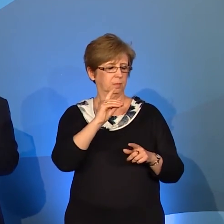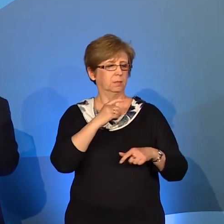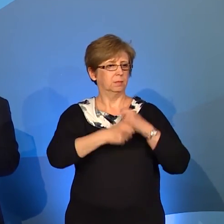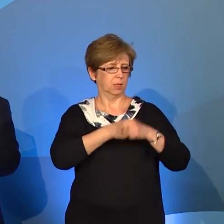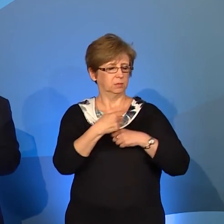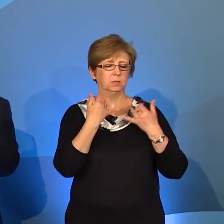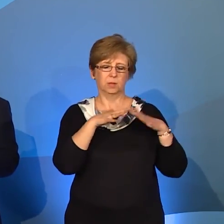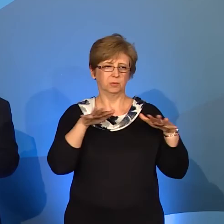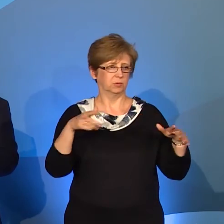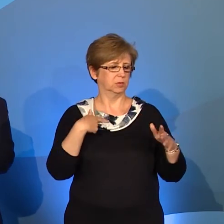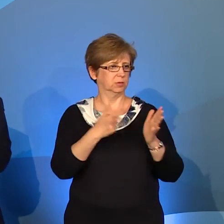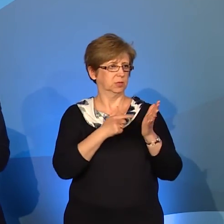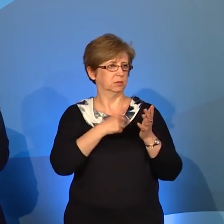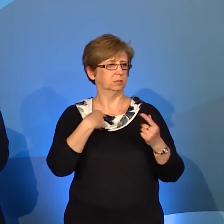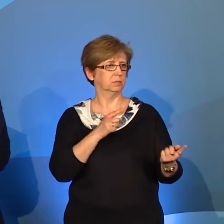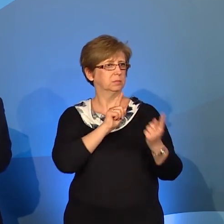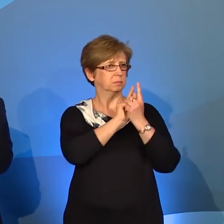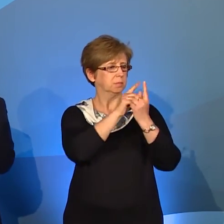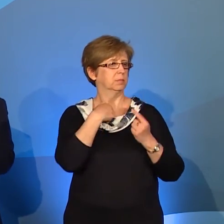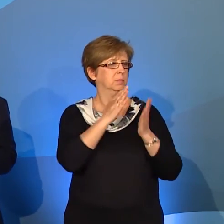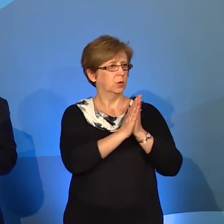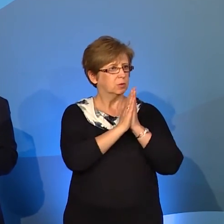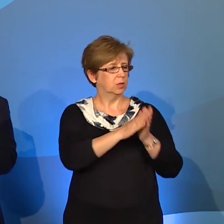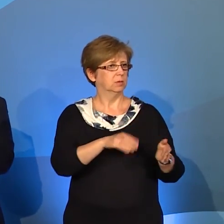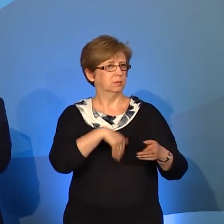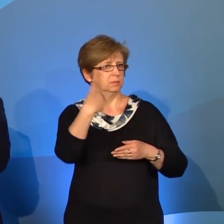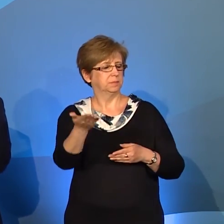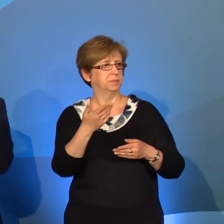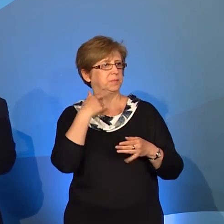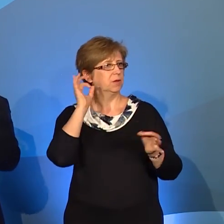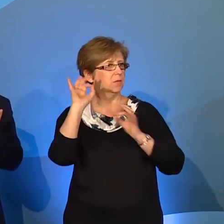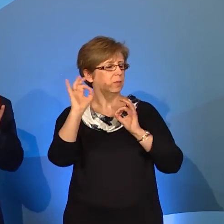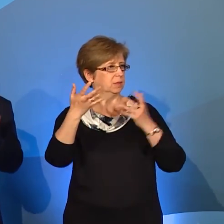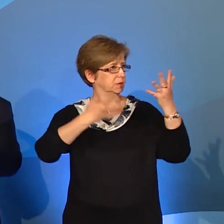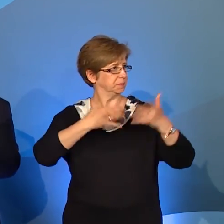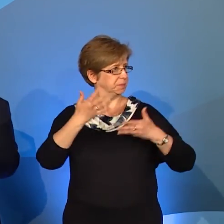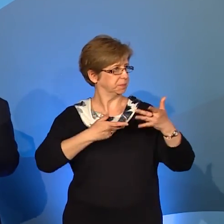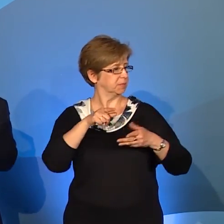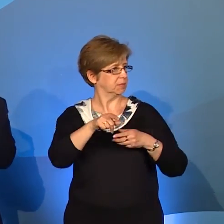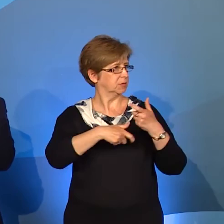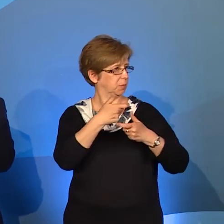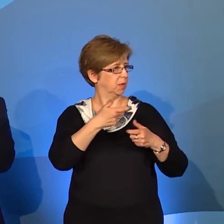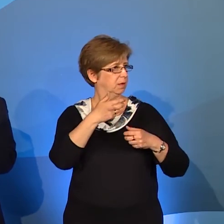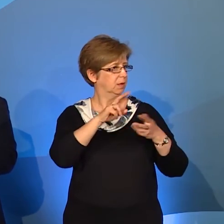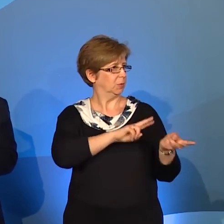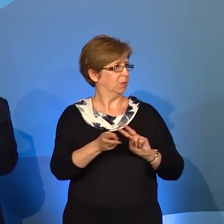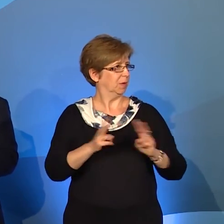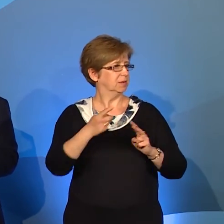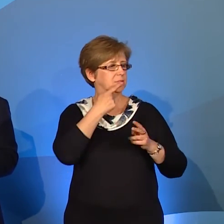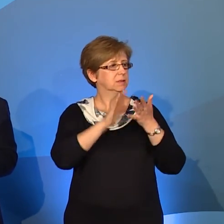proszony o jakby udzielanie tych danych na potrzeby prac informatycznych. Kilka uczelni w Polsce, uczelnie zagraniczne często się do nas